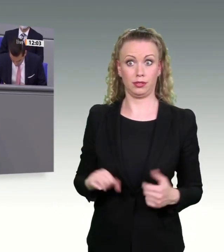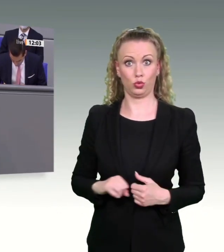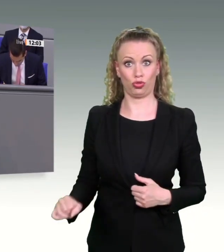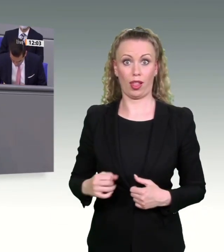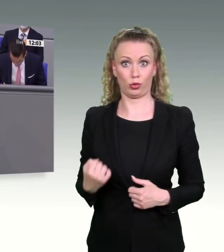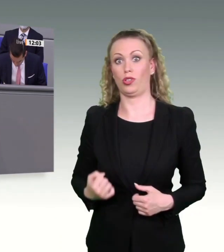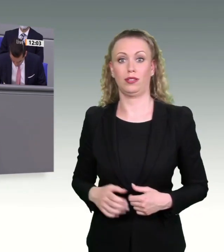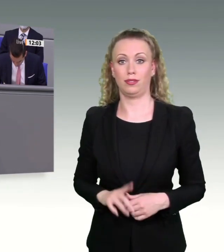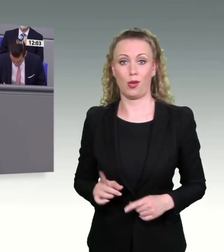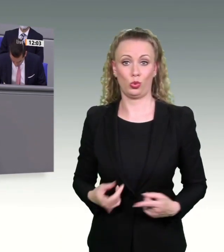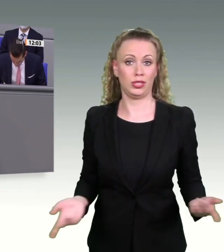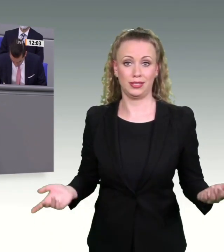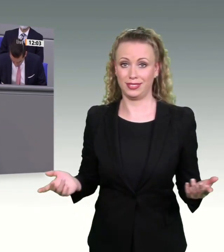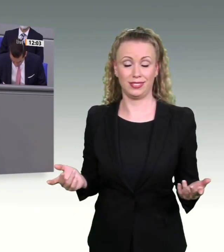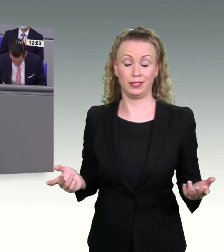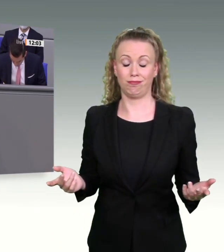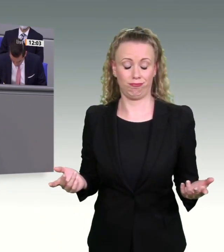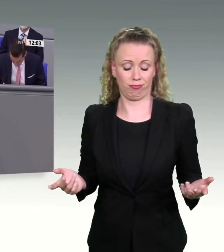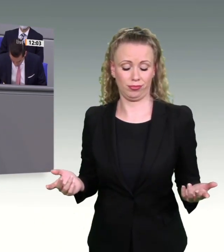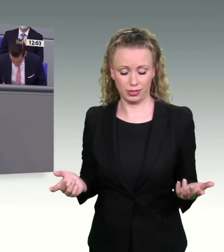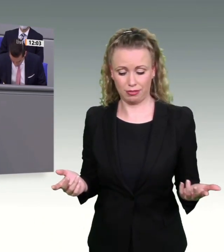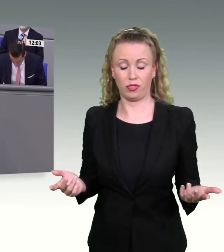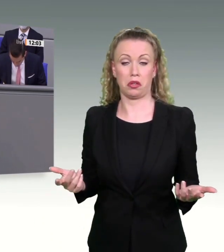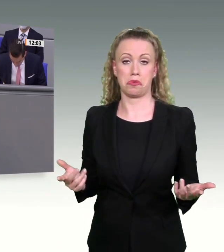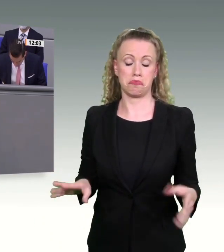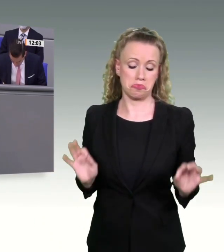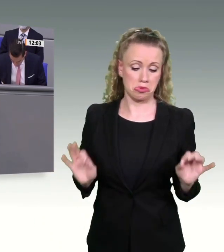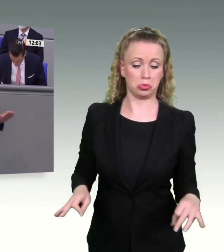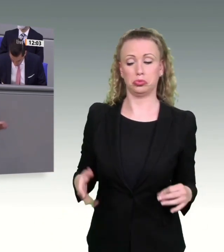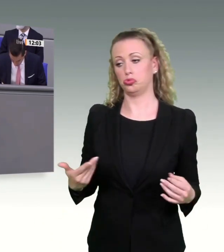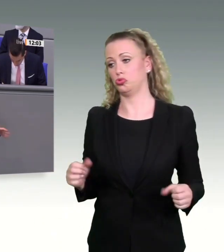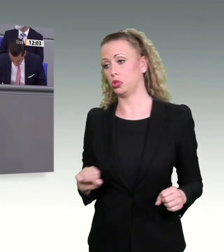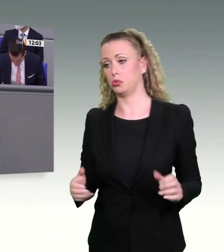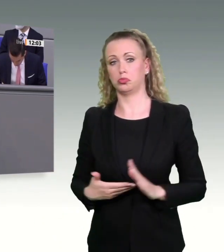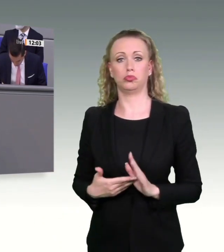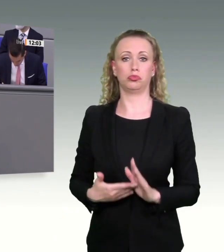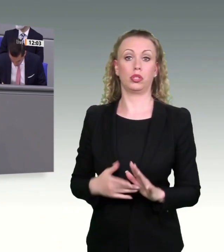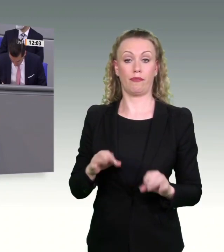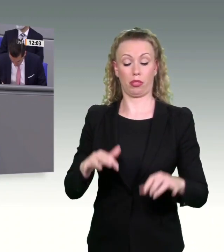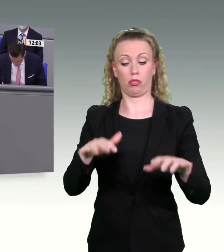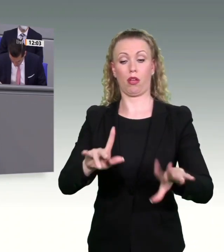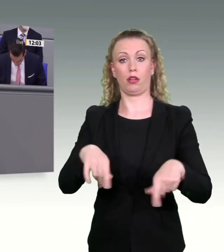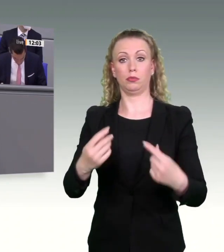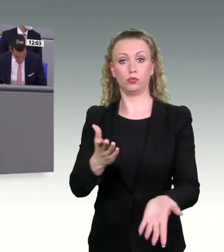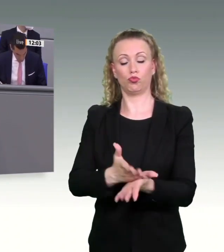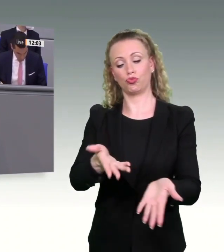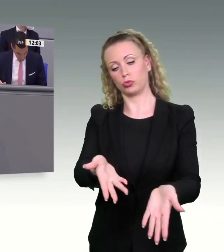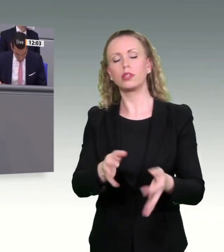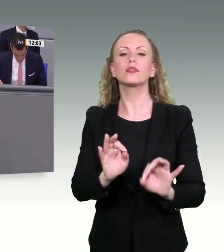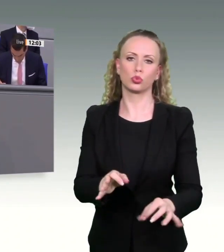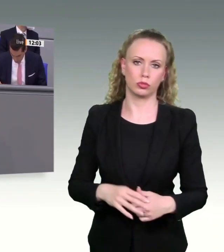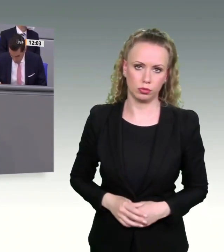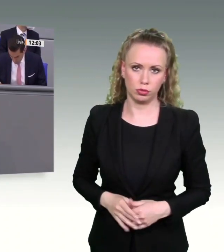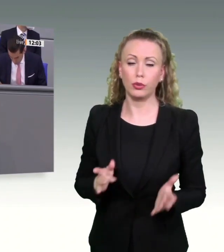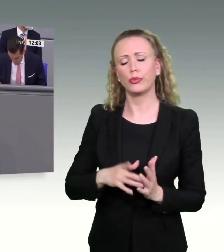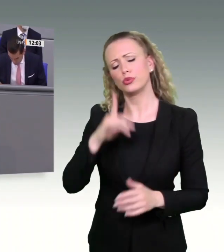Wir sind nicht gut darin, Dinge fix hinzustellen. Wir sind gut, wenn Sie dann mal stehen. Dann sind Sie hervorragend, weil deutsche Ingenieurinnen und